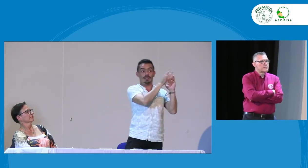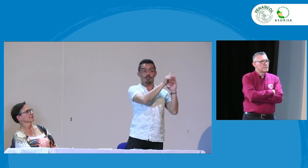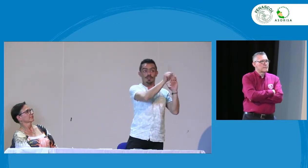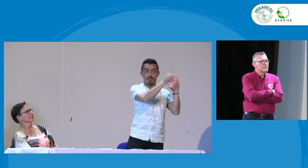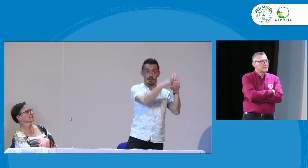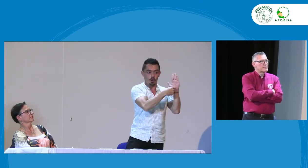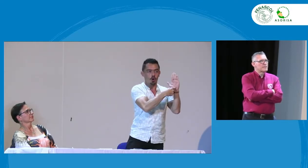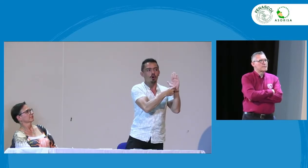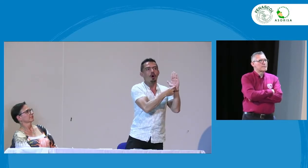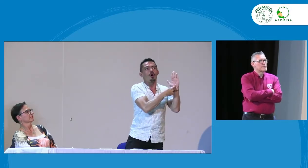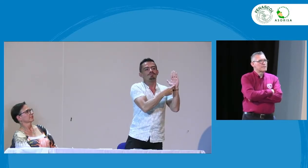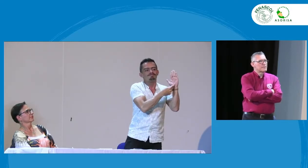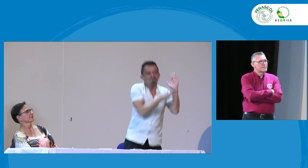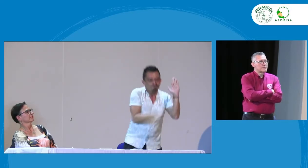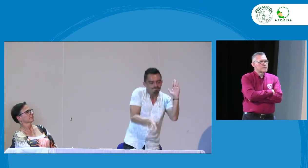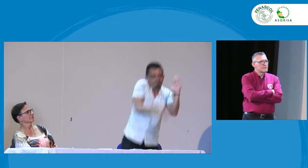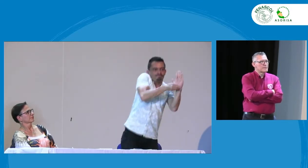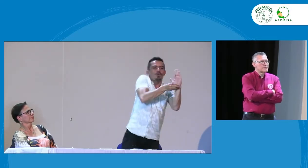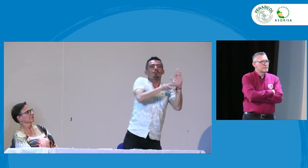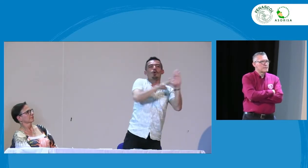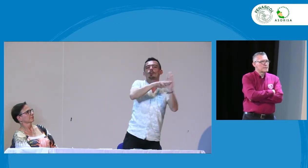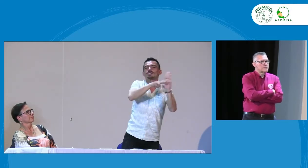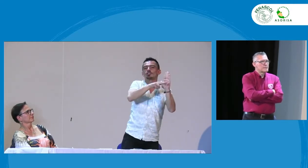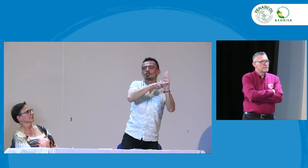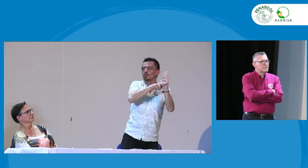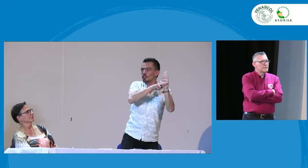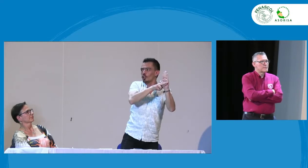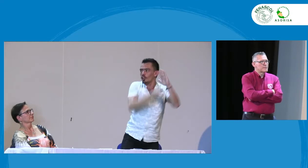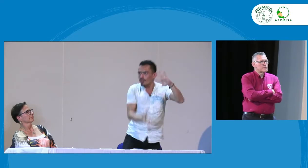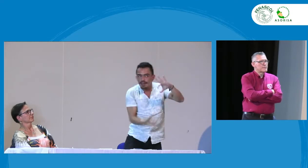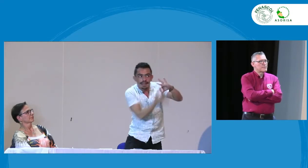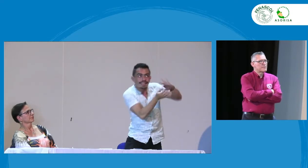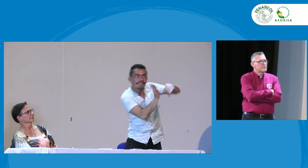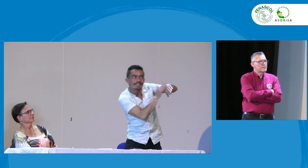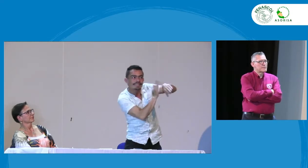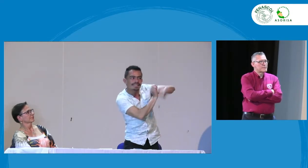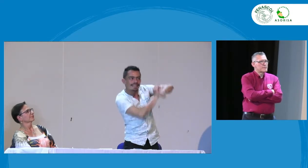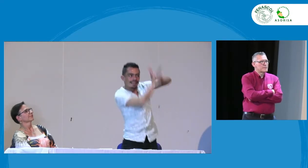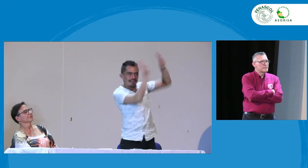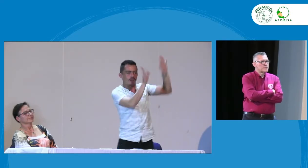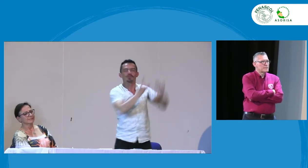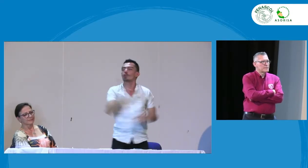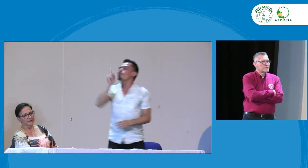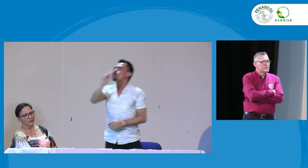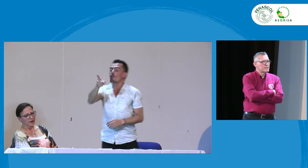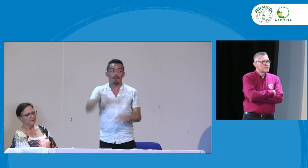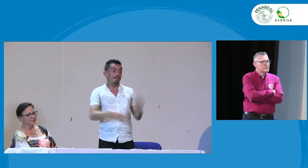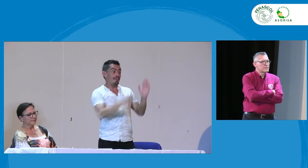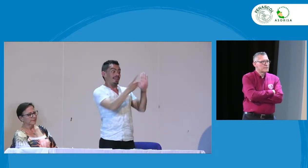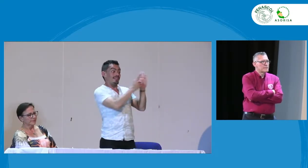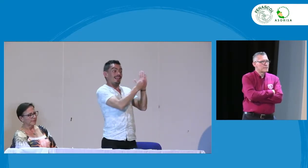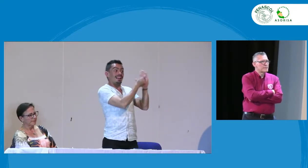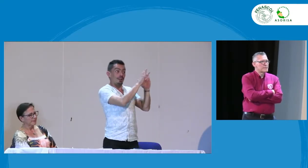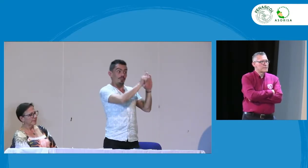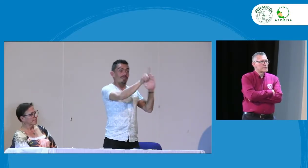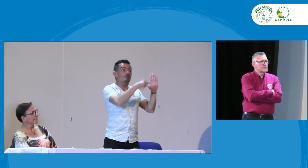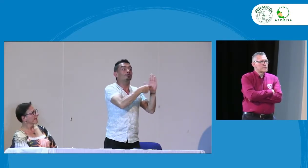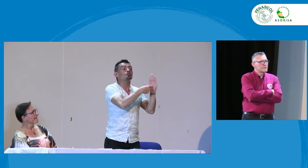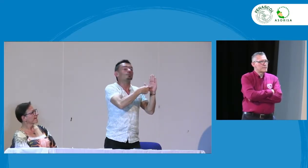tripartitamente en torno a todas estas acciones y además en torno a la reglamentación del decreto porque es la reglamentación la que